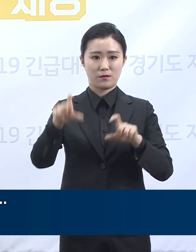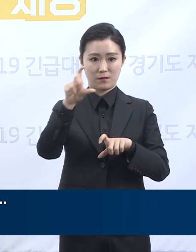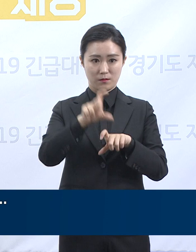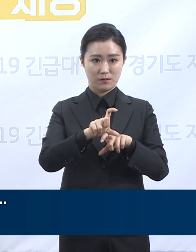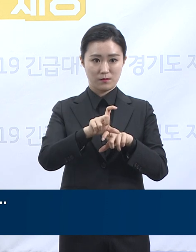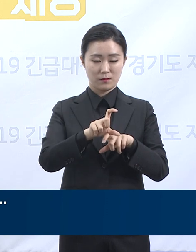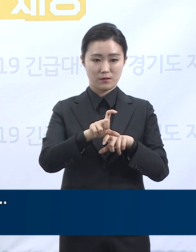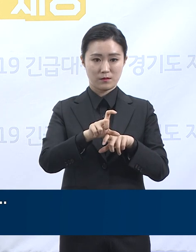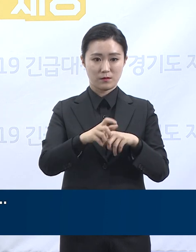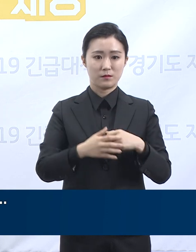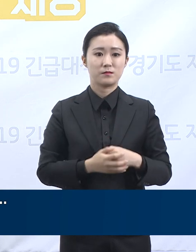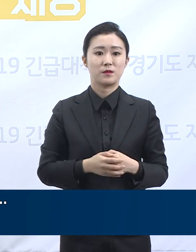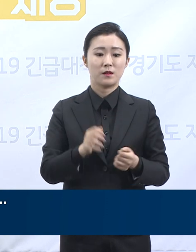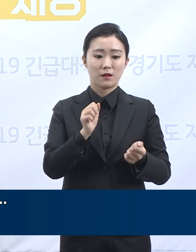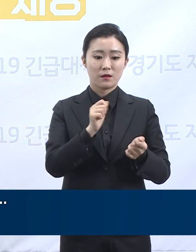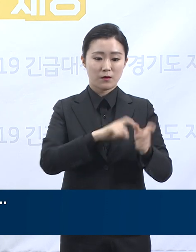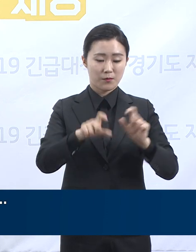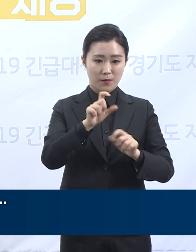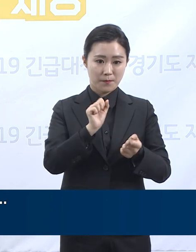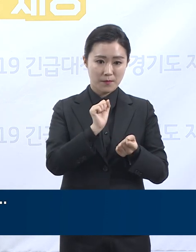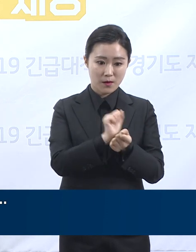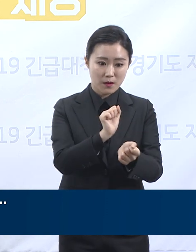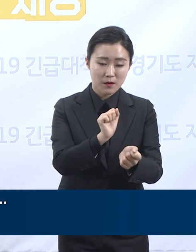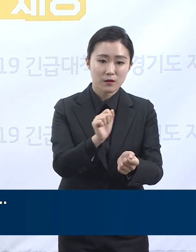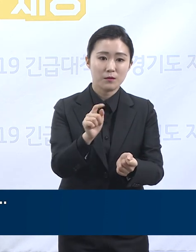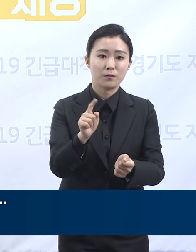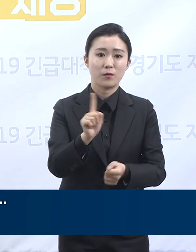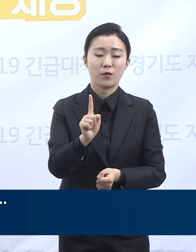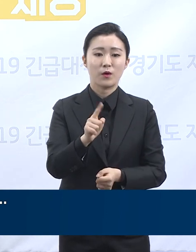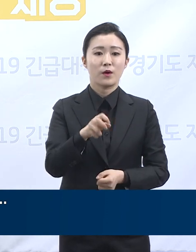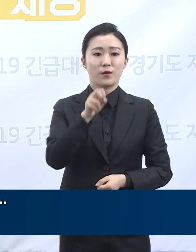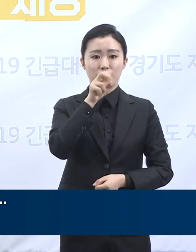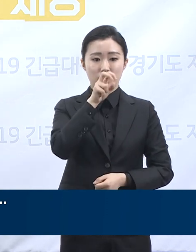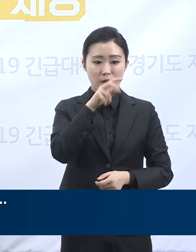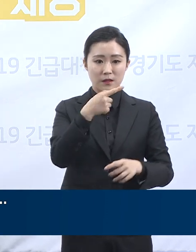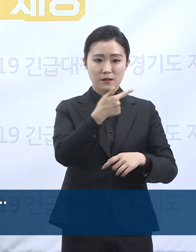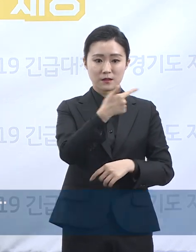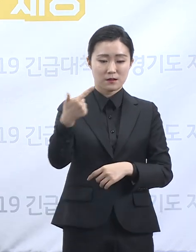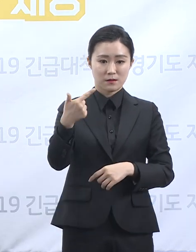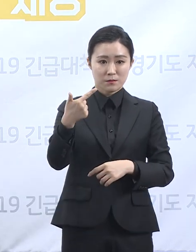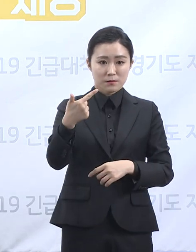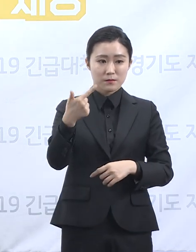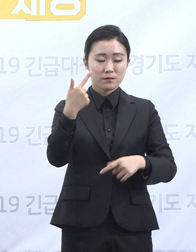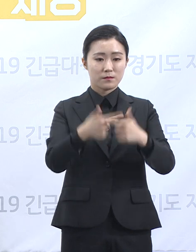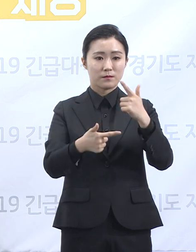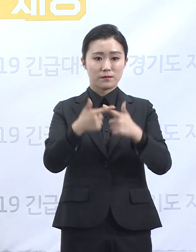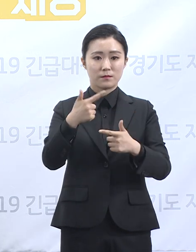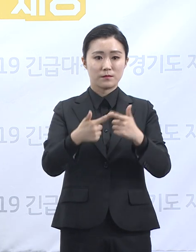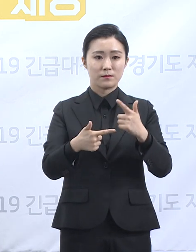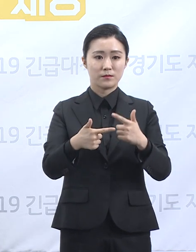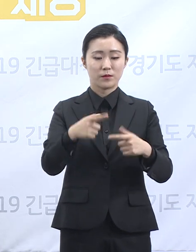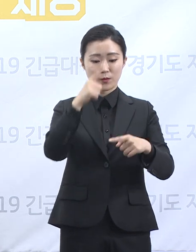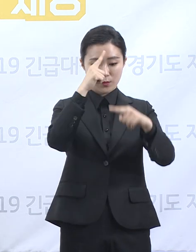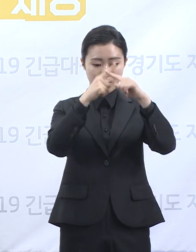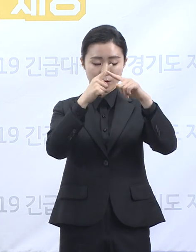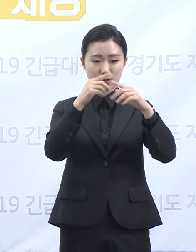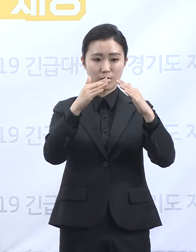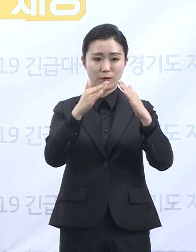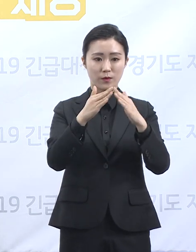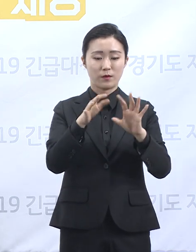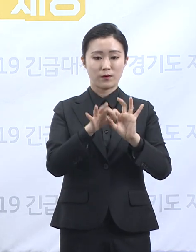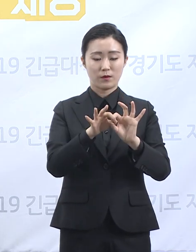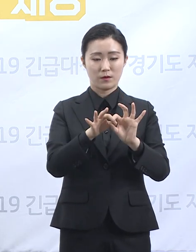추가 전파 사례로 용인큰나무 교회와 관련된 사람들이 18명입니다. 금일 추가 확진자 중